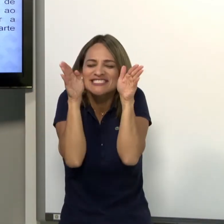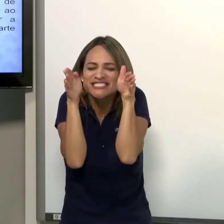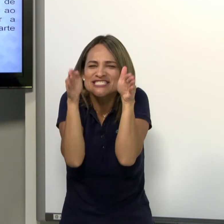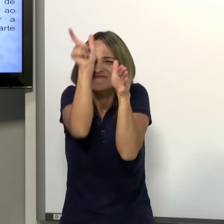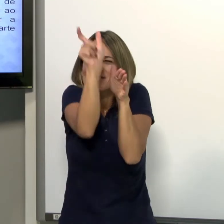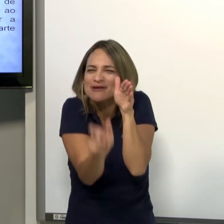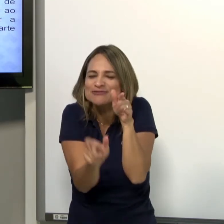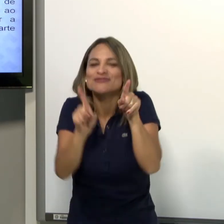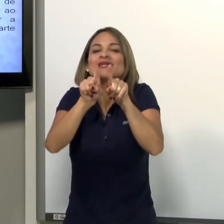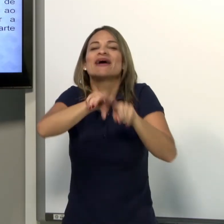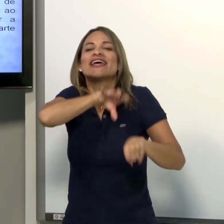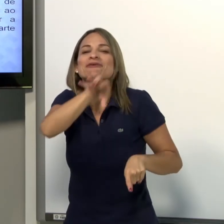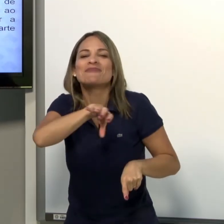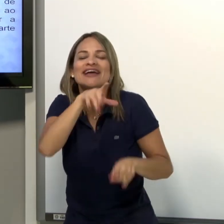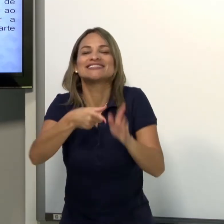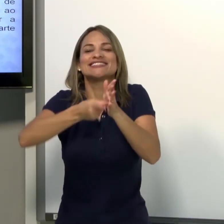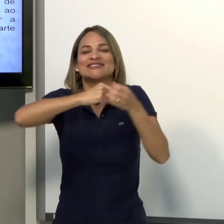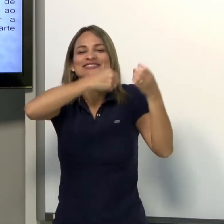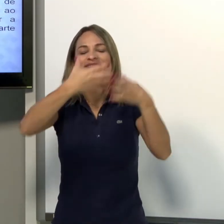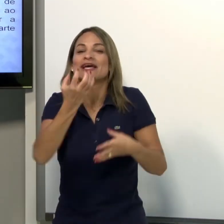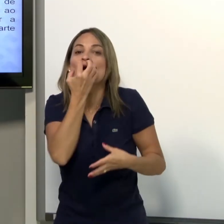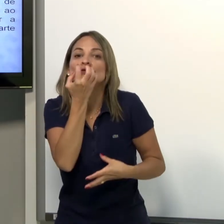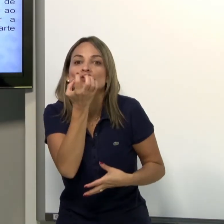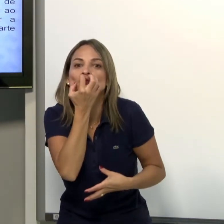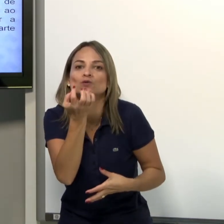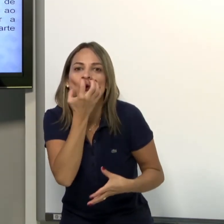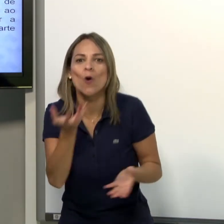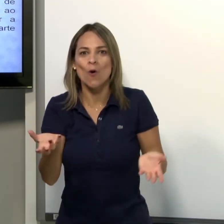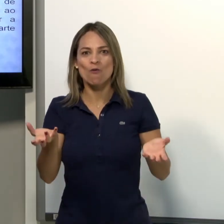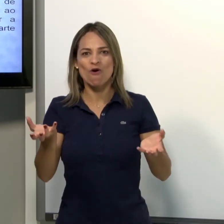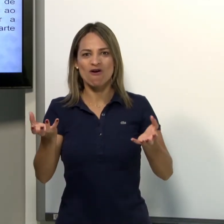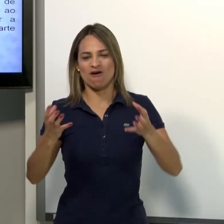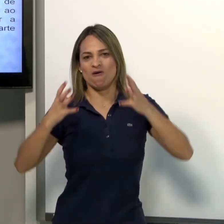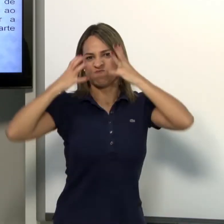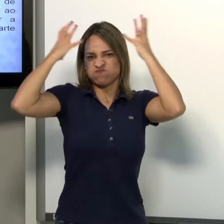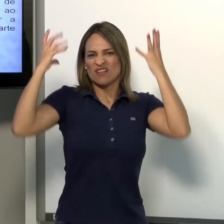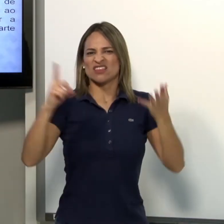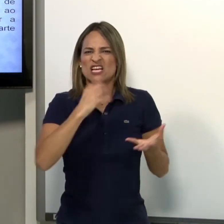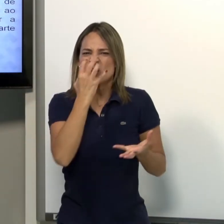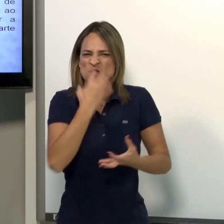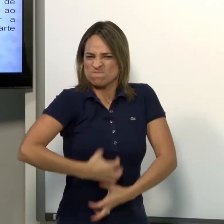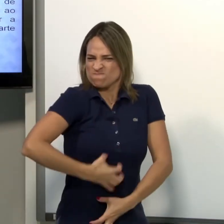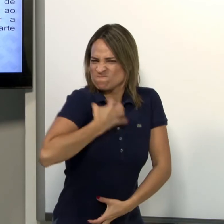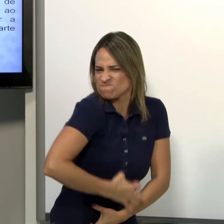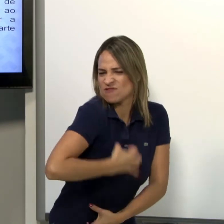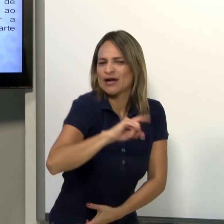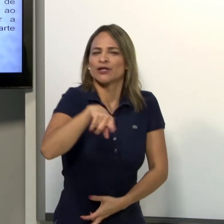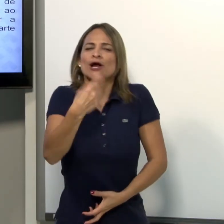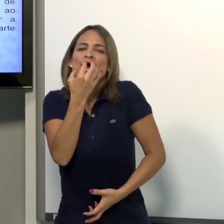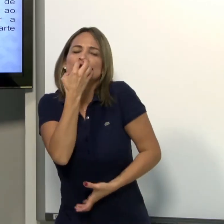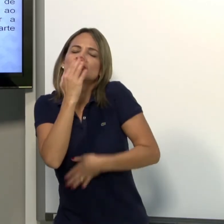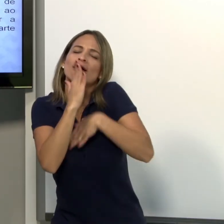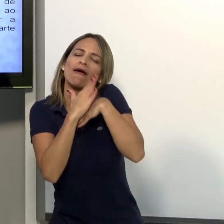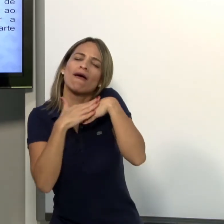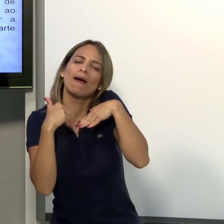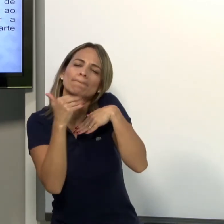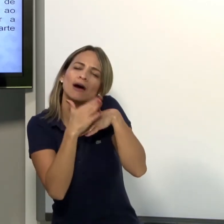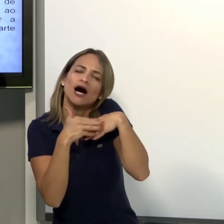delimitar, vai especificar cada pessoa. Exemplo de um animal, um cachorro. Você vai conseguir definir se ele é bravo, se ele é